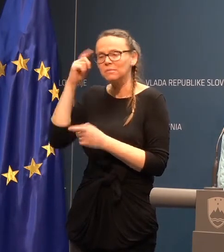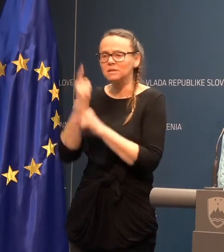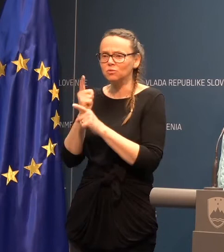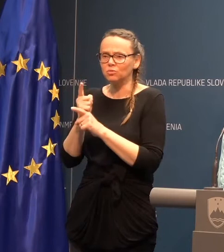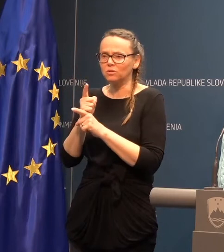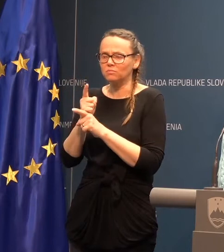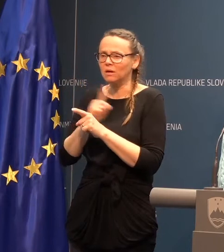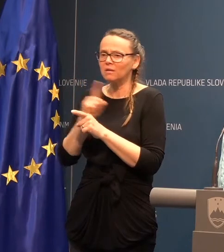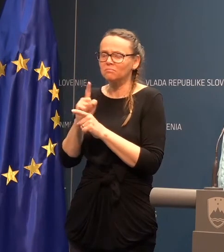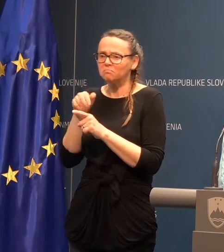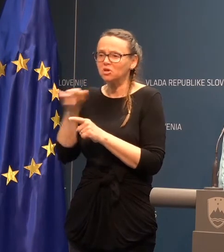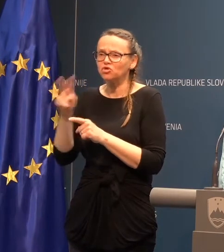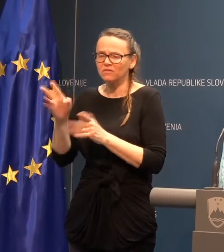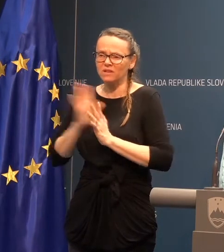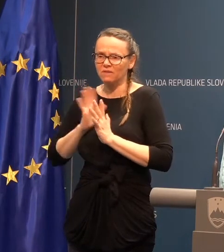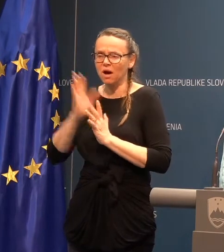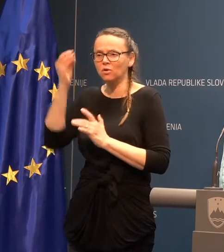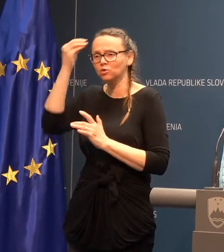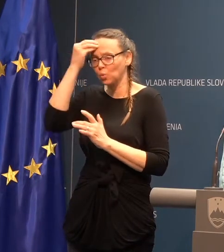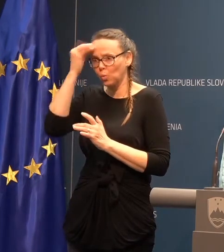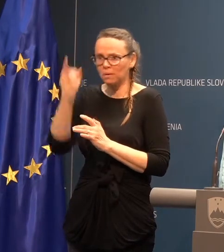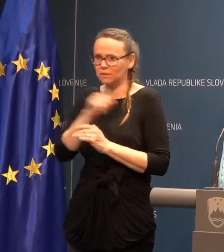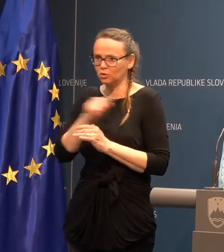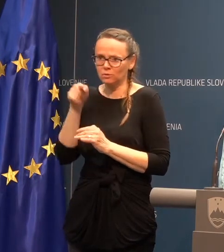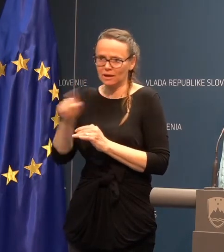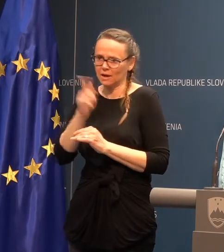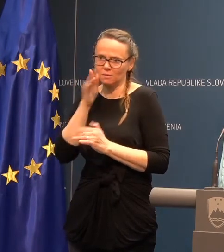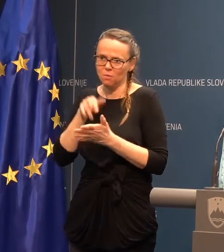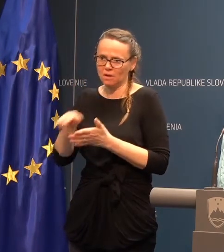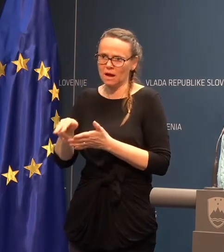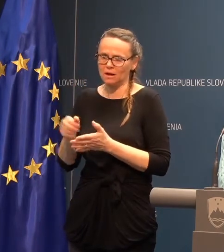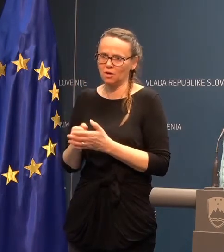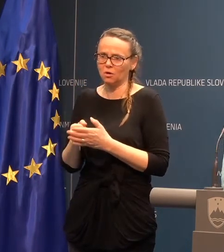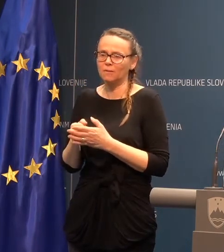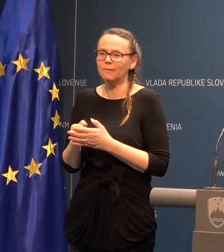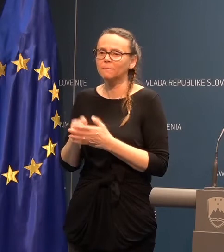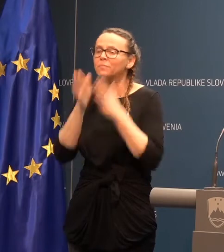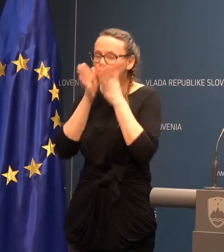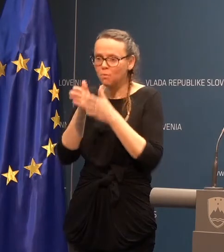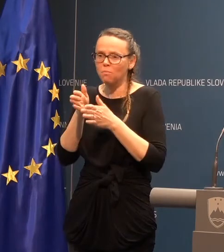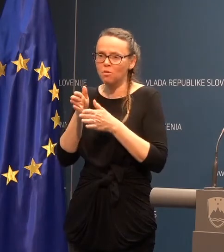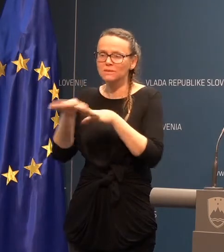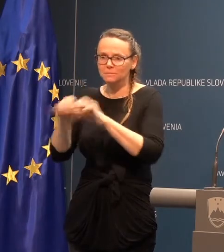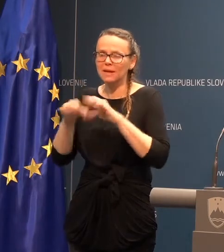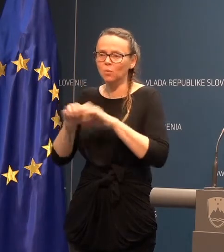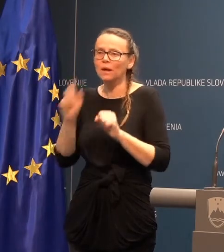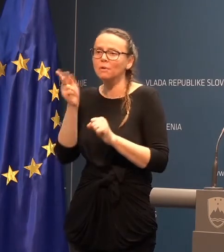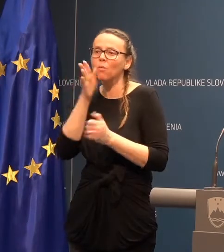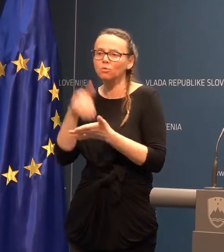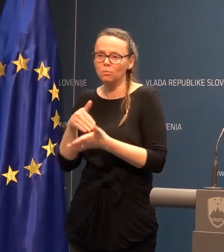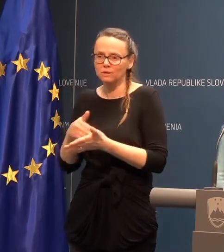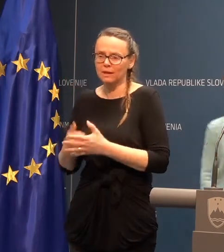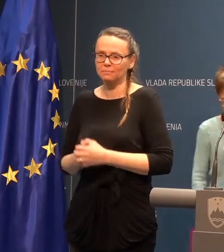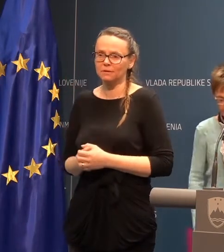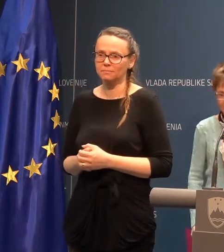kar ridil nevarnost, tudi, da do tega ne bo prihajalo. Hvala. Svi bomo sprejevali ukrepe, ki bodo potrebne.